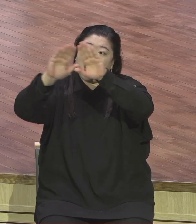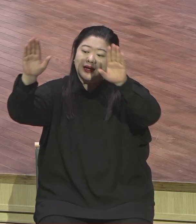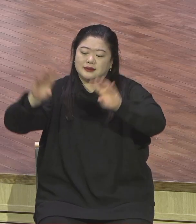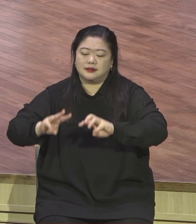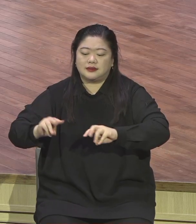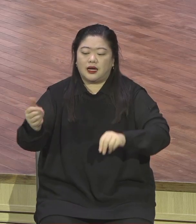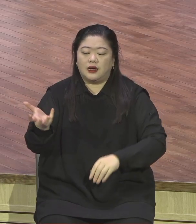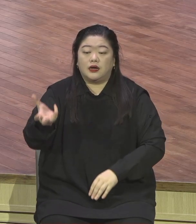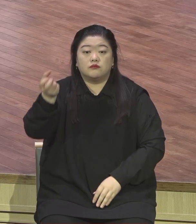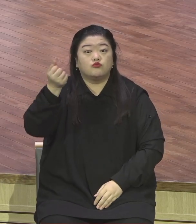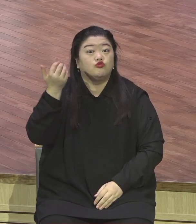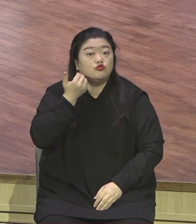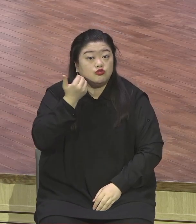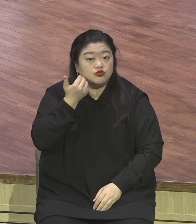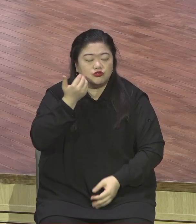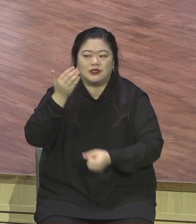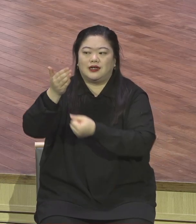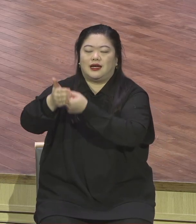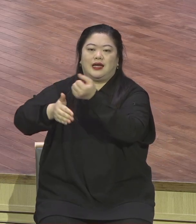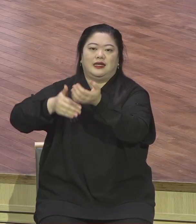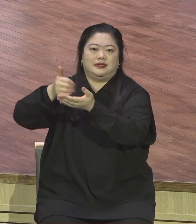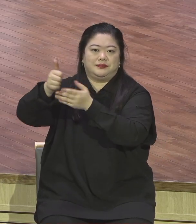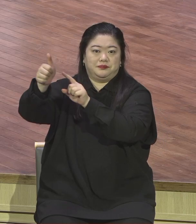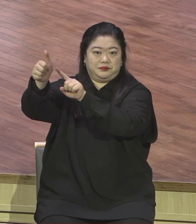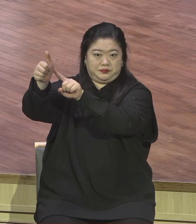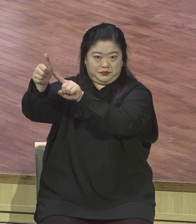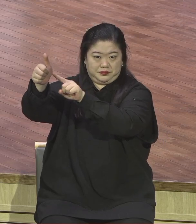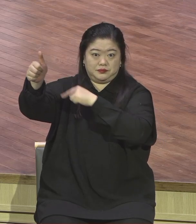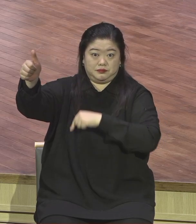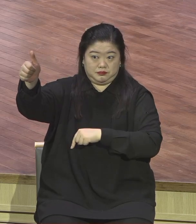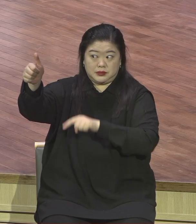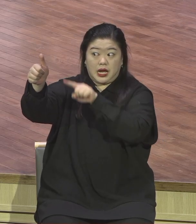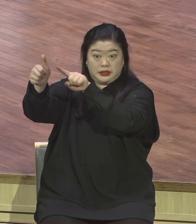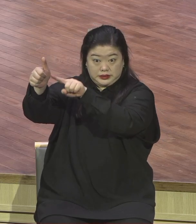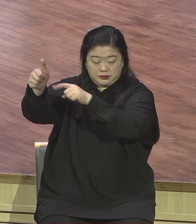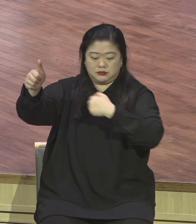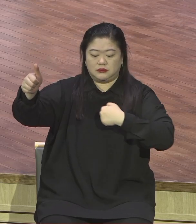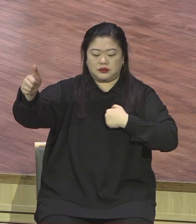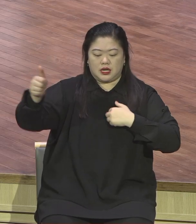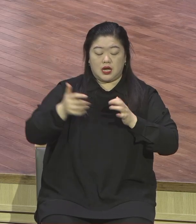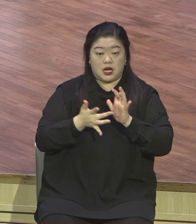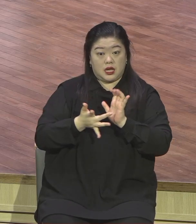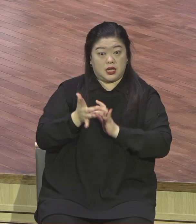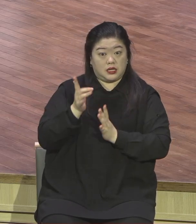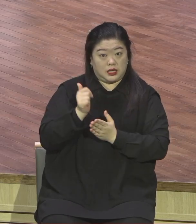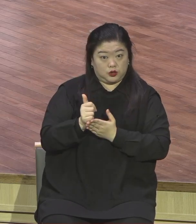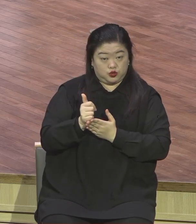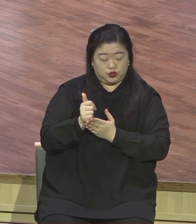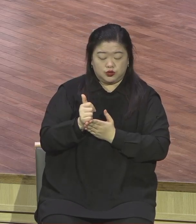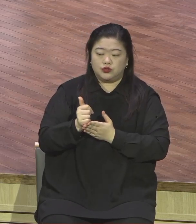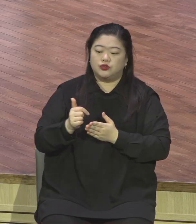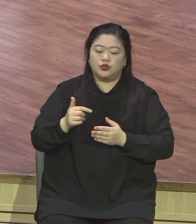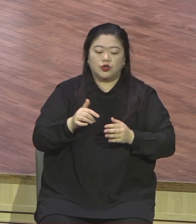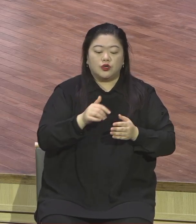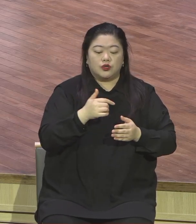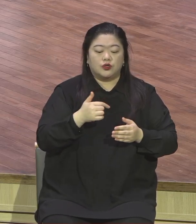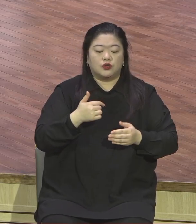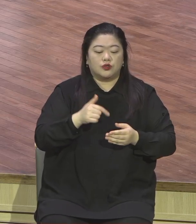하나님께서 예수님에게 모든 죄의 짐에서 벗어날 수 있는 권세를